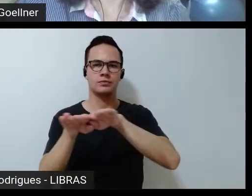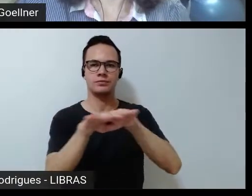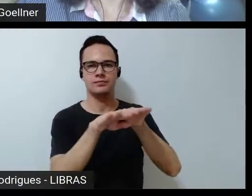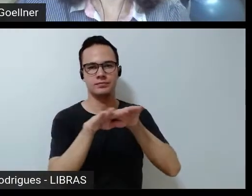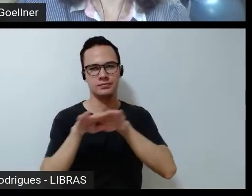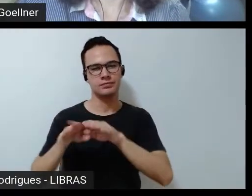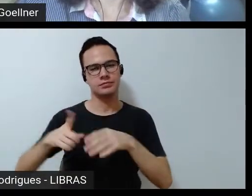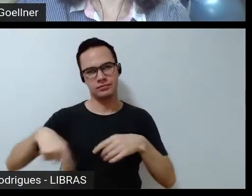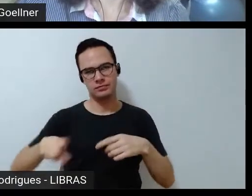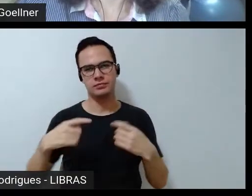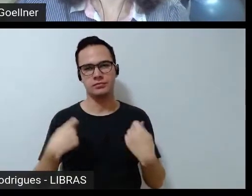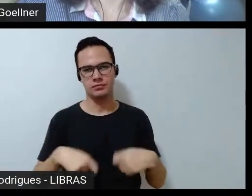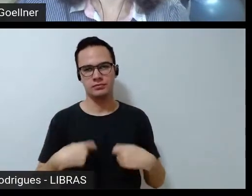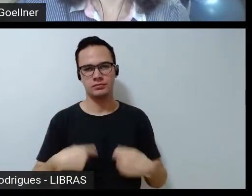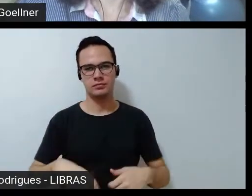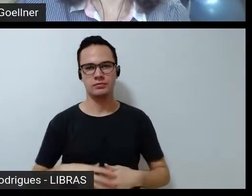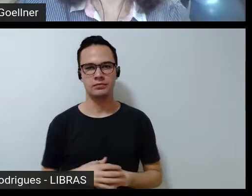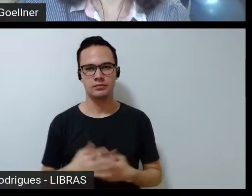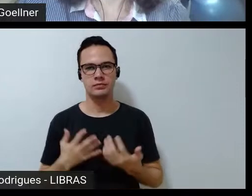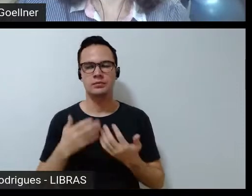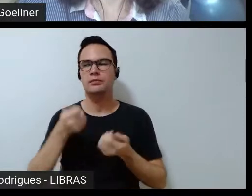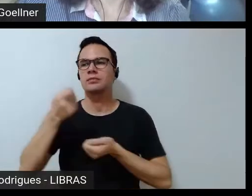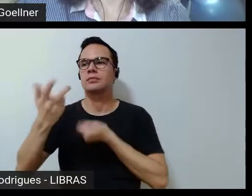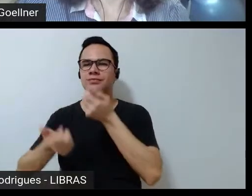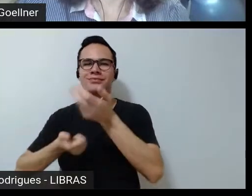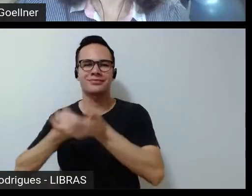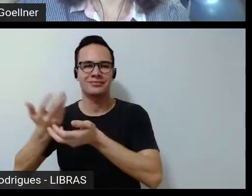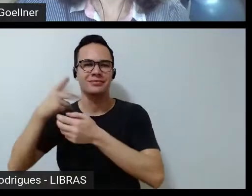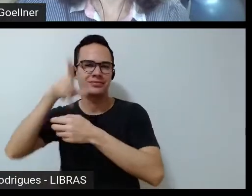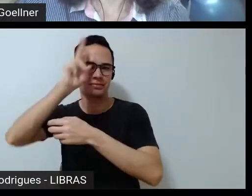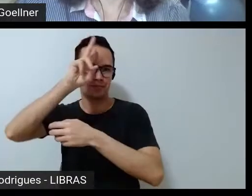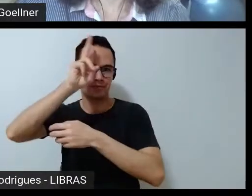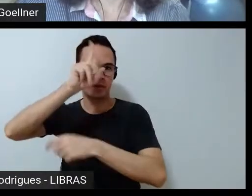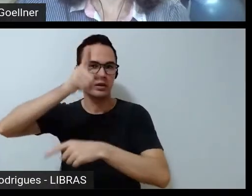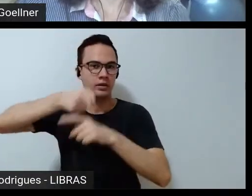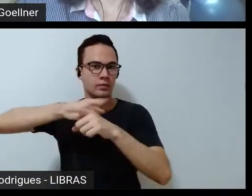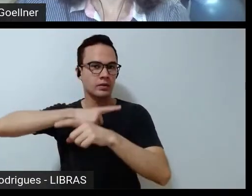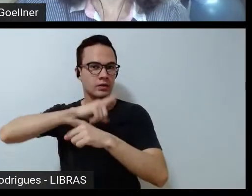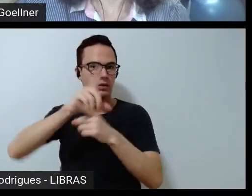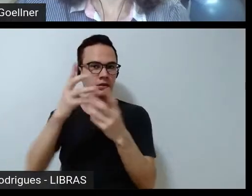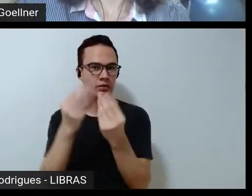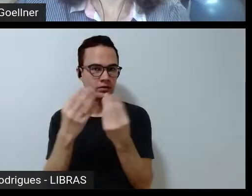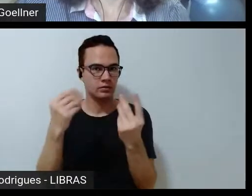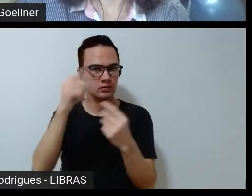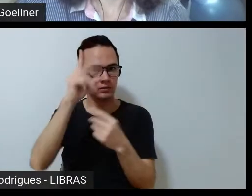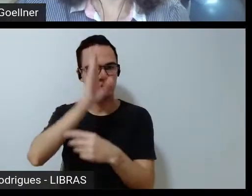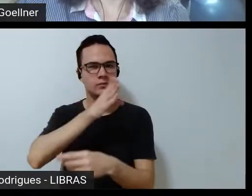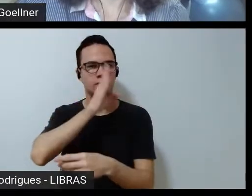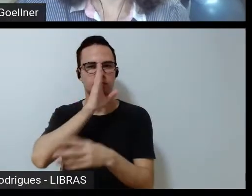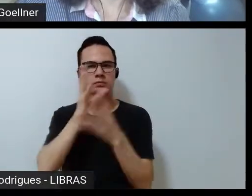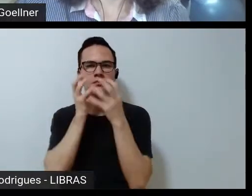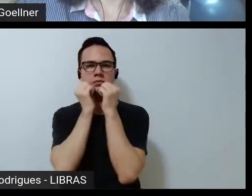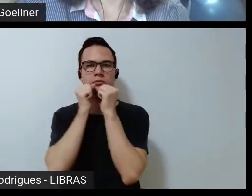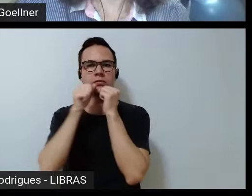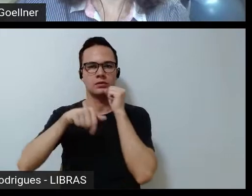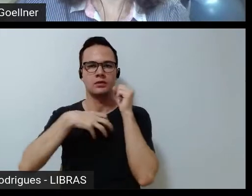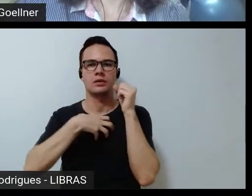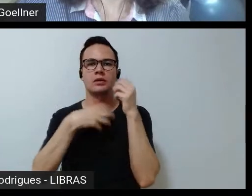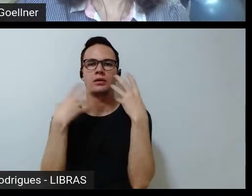disso que a gente precisa. E contar novas histórias, outras histórias, porque tem muita gente aí que ainda foi silenciada. Aqui na Bahia